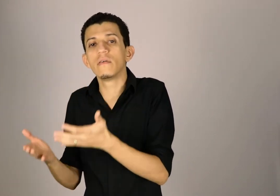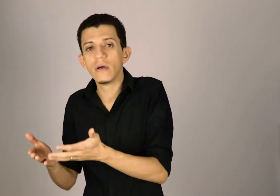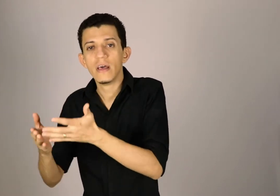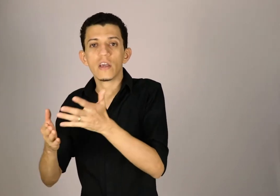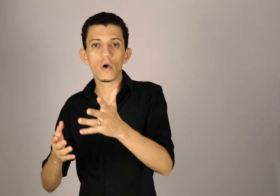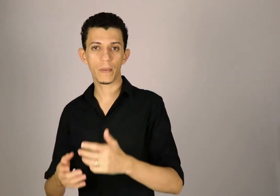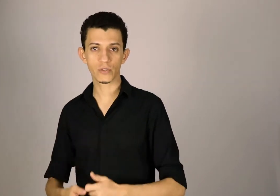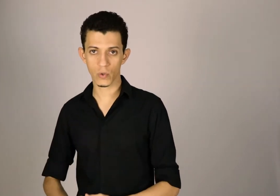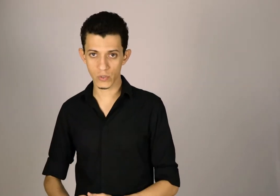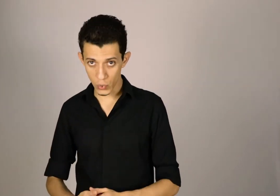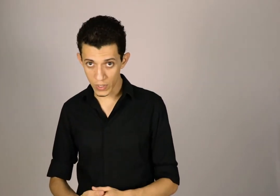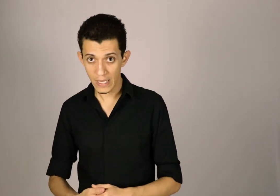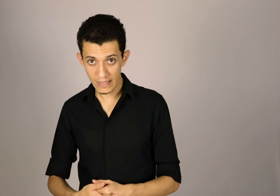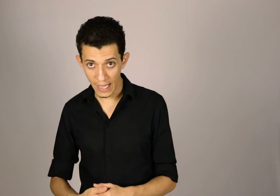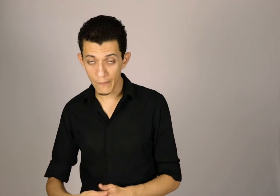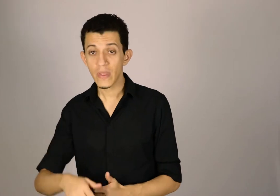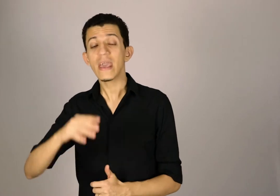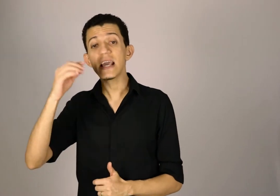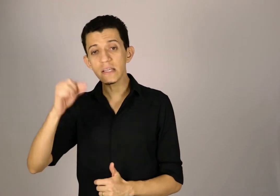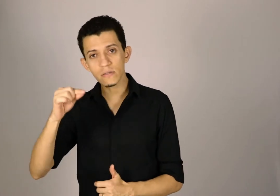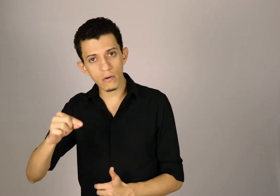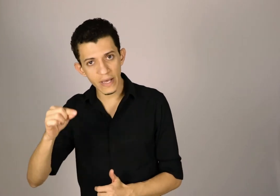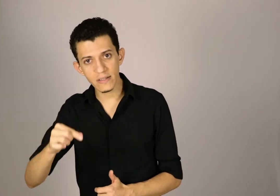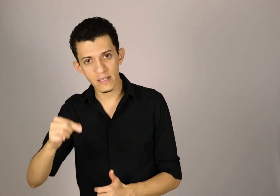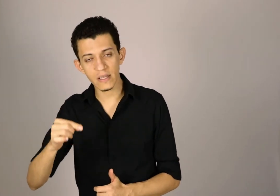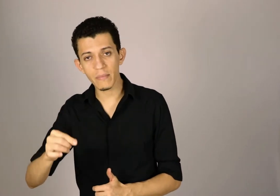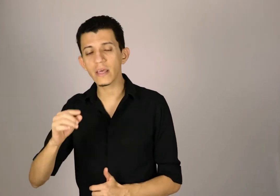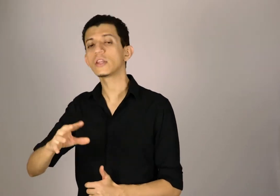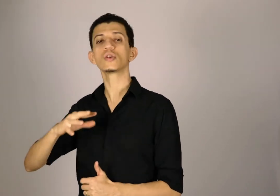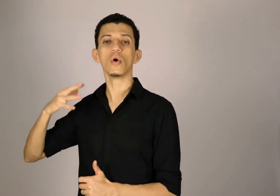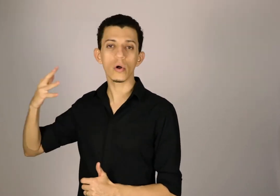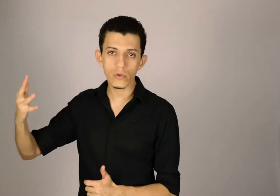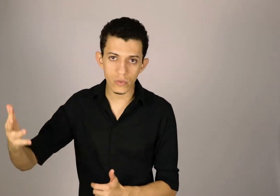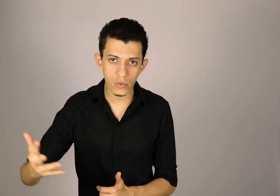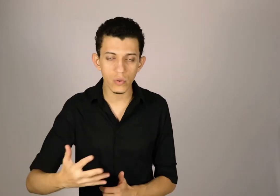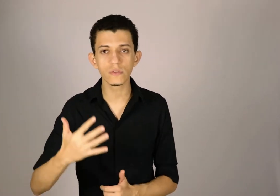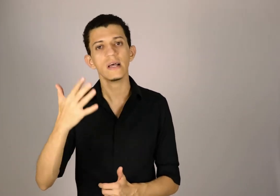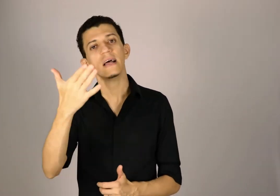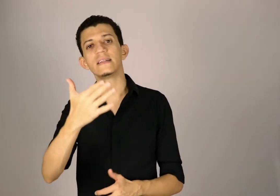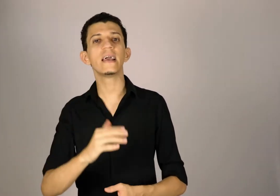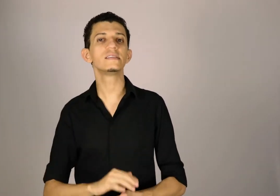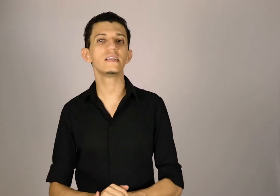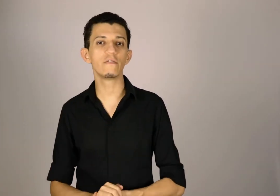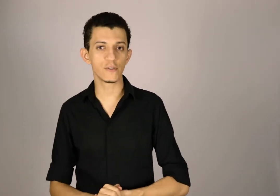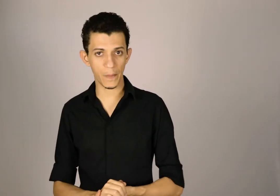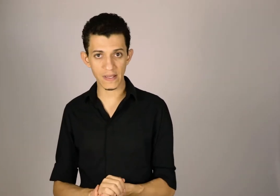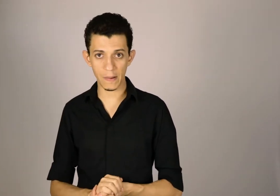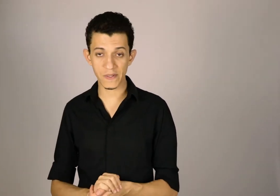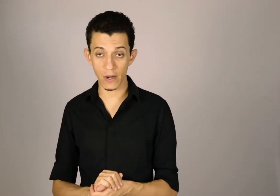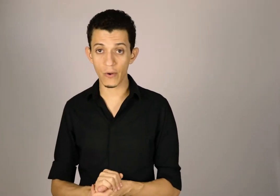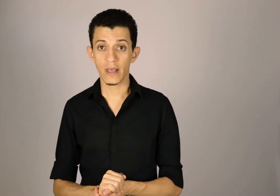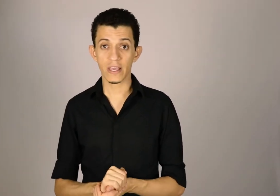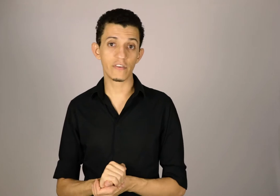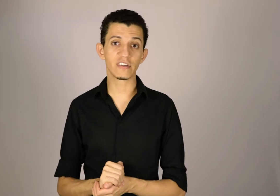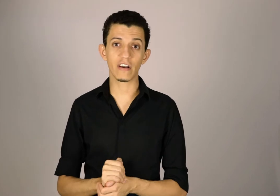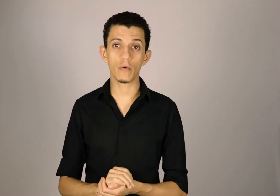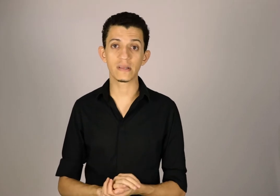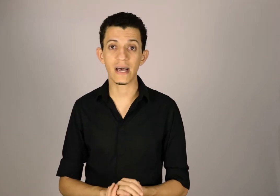que uma pessoa surda tem. Isso não quer dizer também que todos os surdos têm esse nível de percepção que você vai começar a